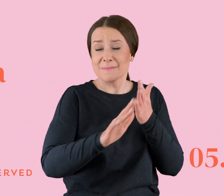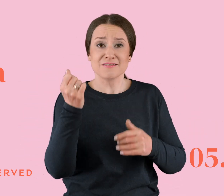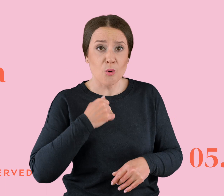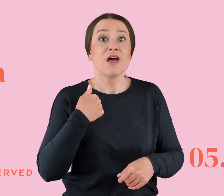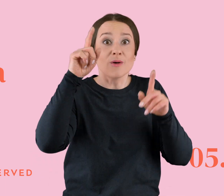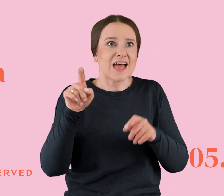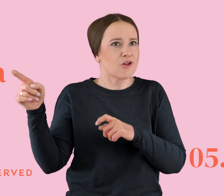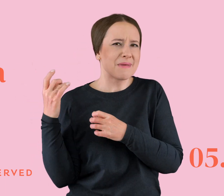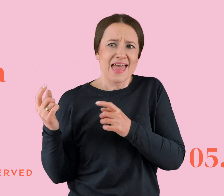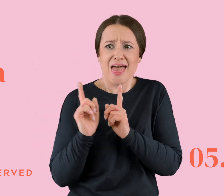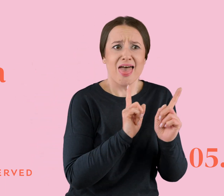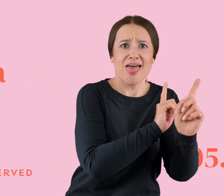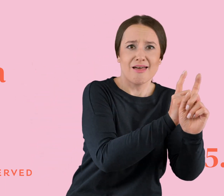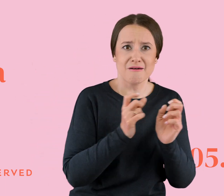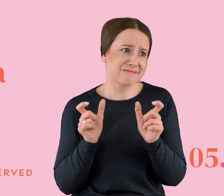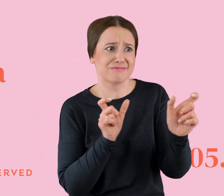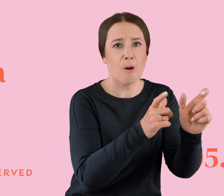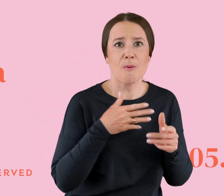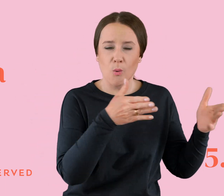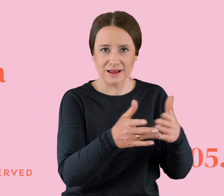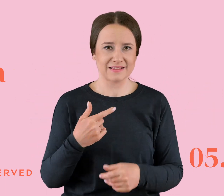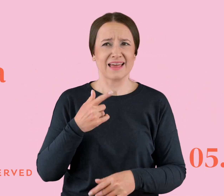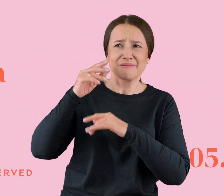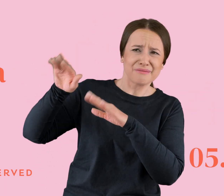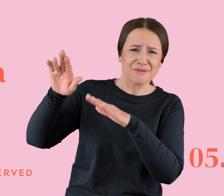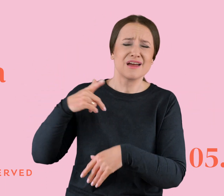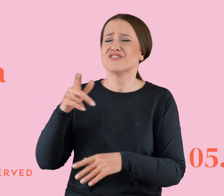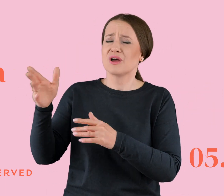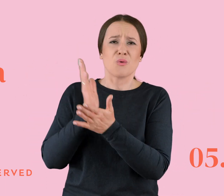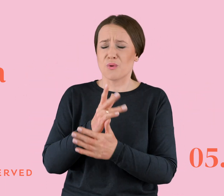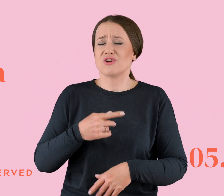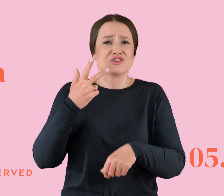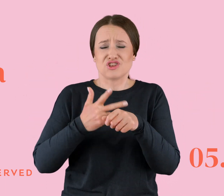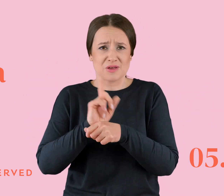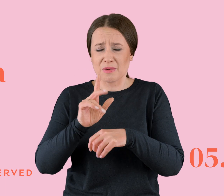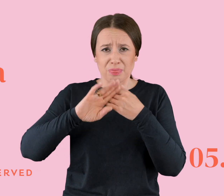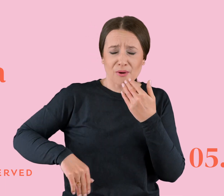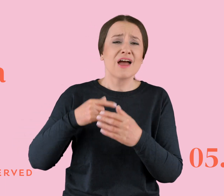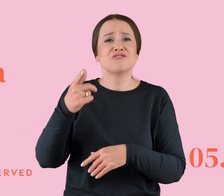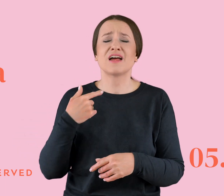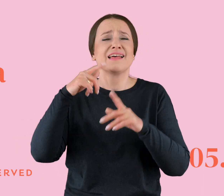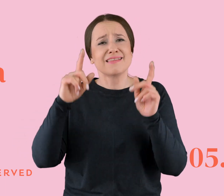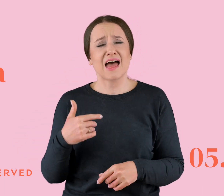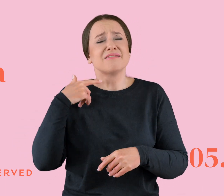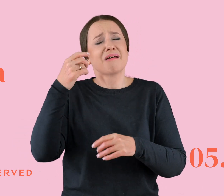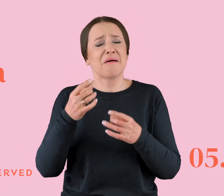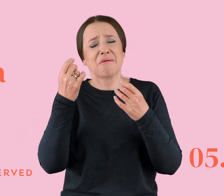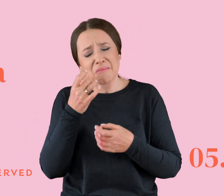ulicy. Jak już się od niego uwolniłam, no dokazałam mu się przestać do mnie odzywać. Nie minęło pół godziny i zadzwonił, żeby się użalać, że chyba się zaraz zabiję. Cały